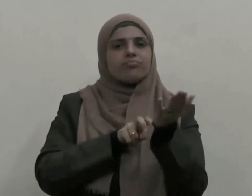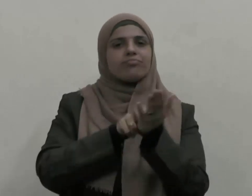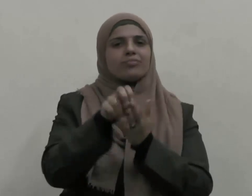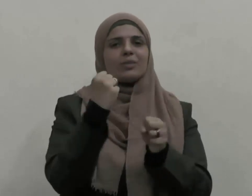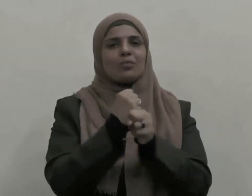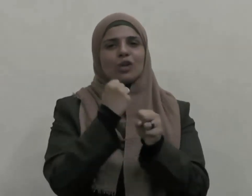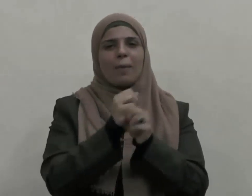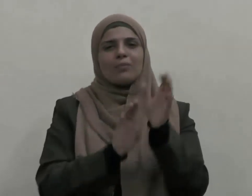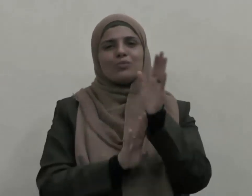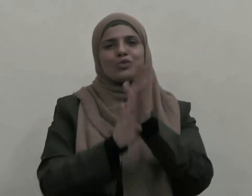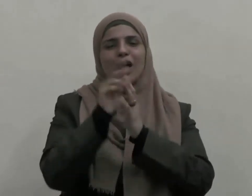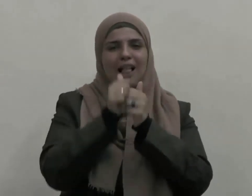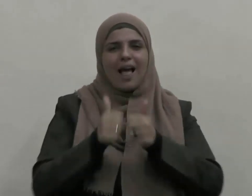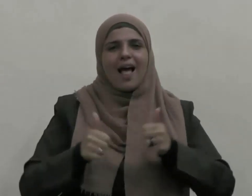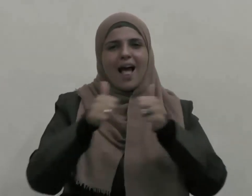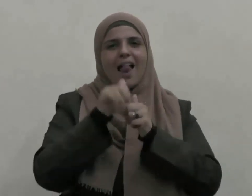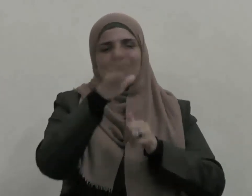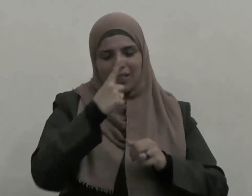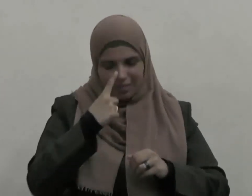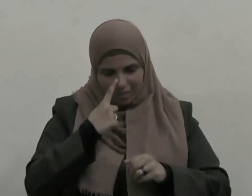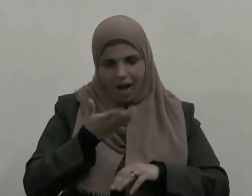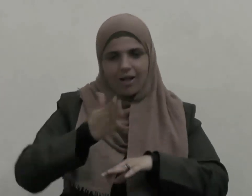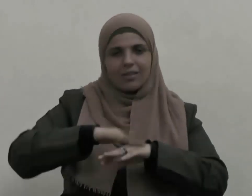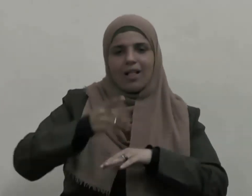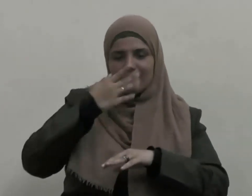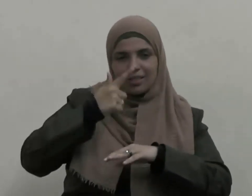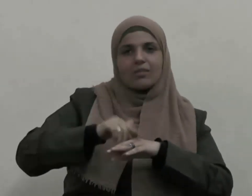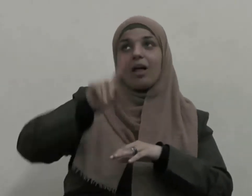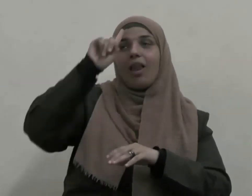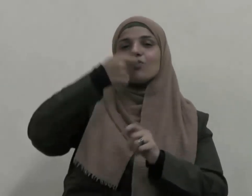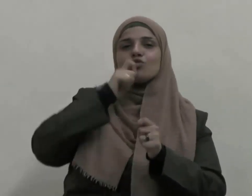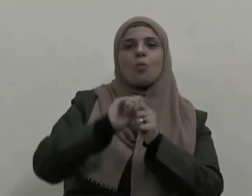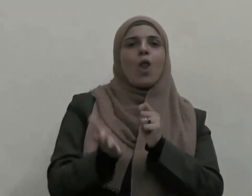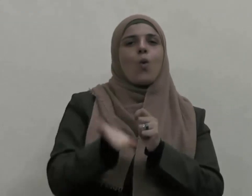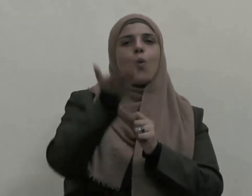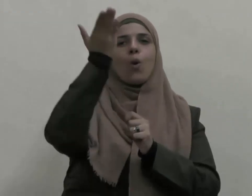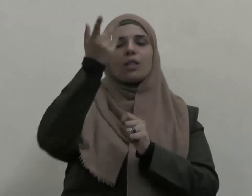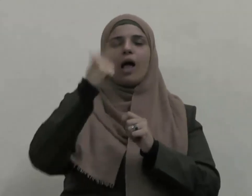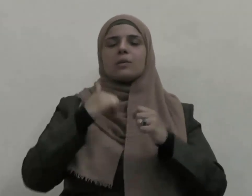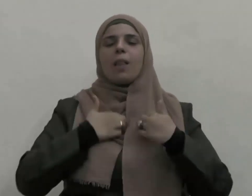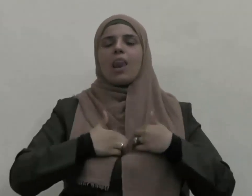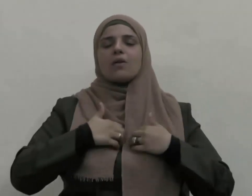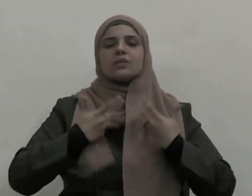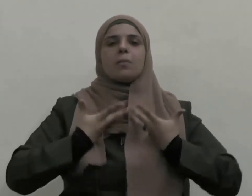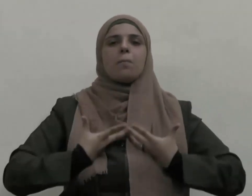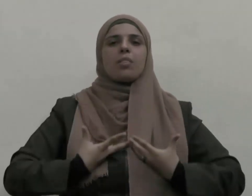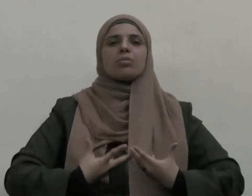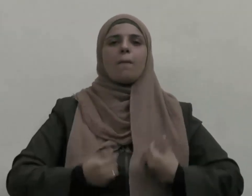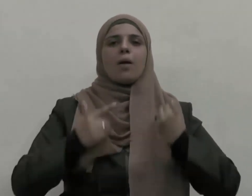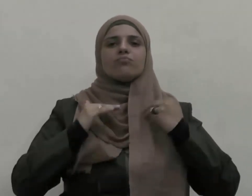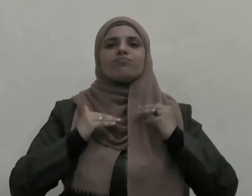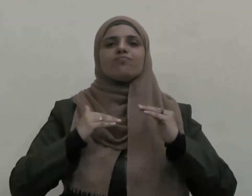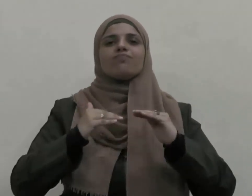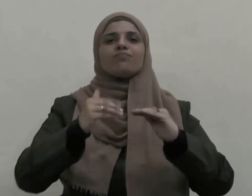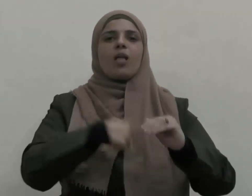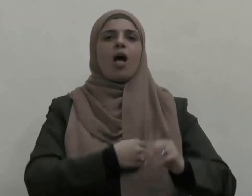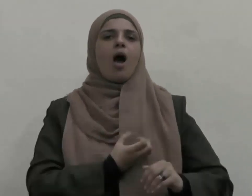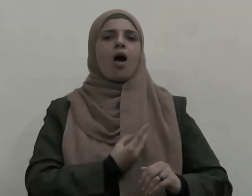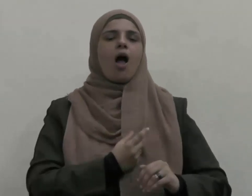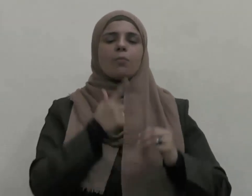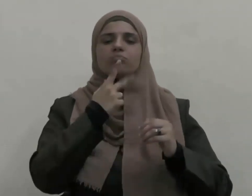على طاعة الله عز وجل بنفوس مستقرة وقلوب مطمئنة تسعى لتحقيق